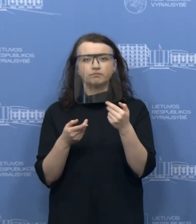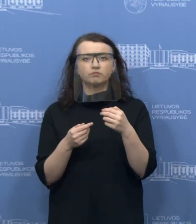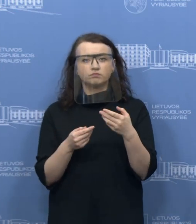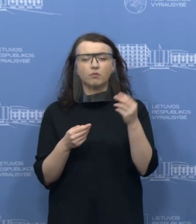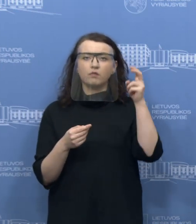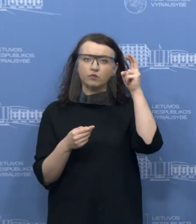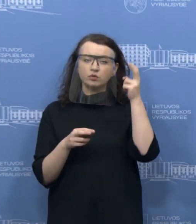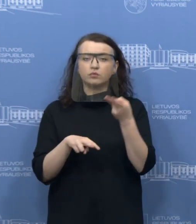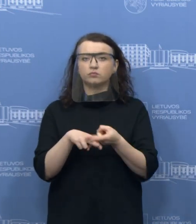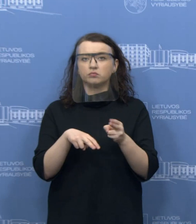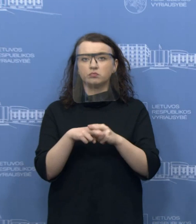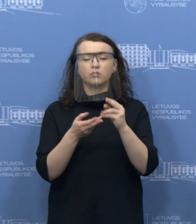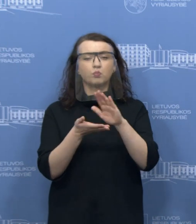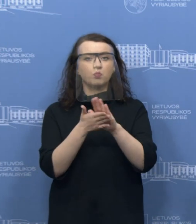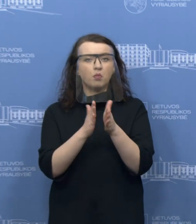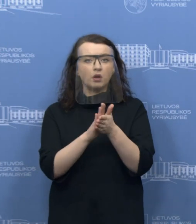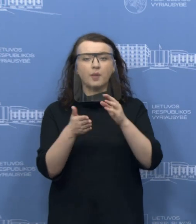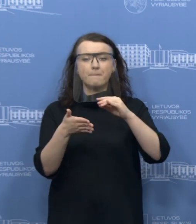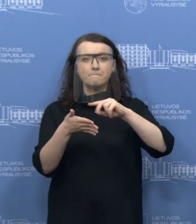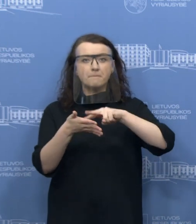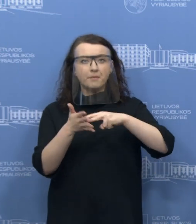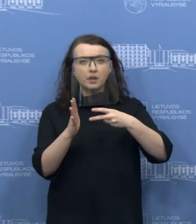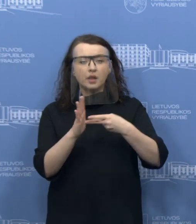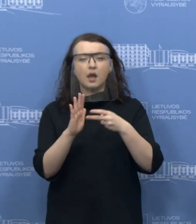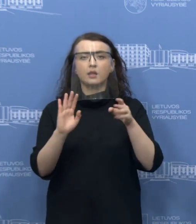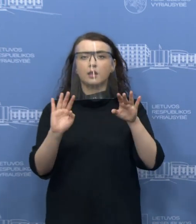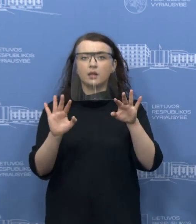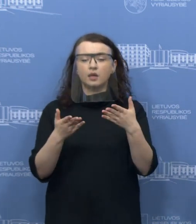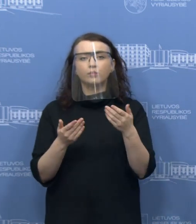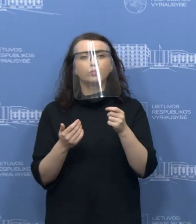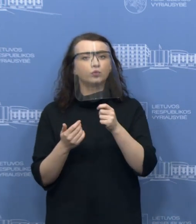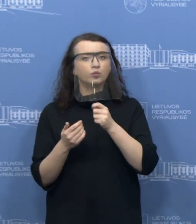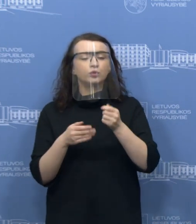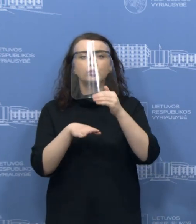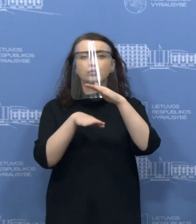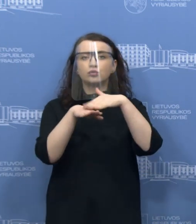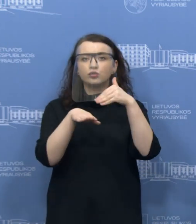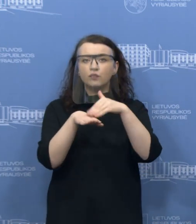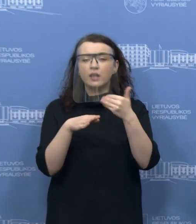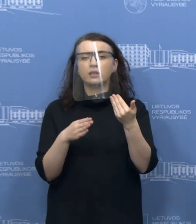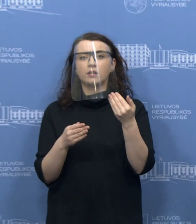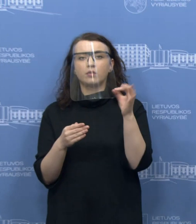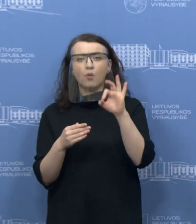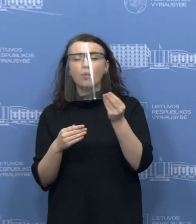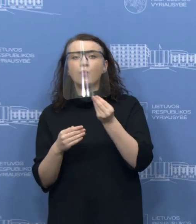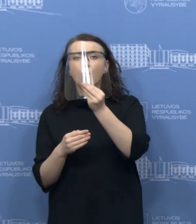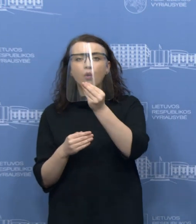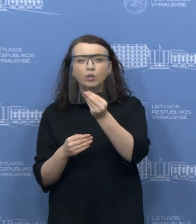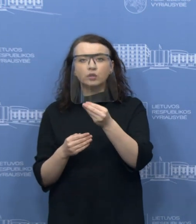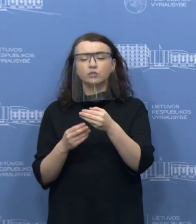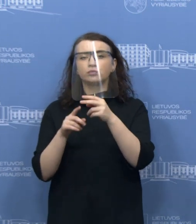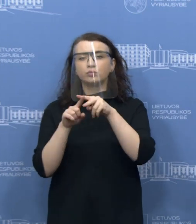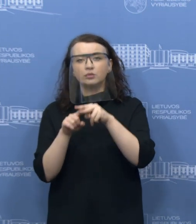ambicingą, solidarų planą, komplekso priemonių, apie man tiek mokestinės, tiek